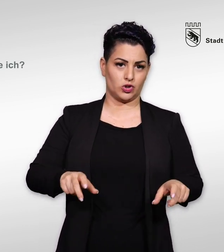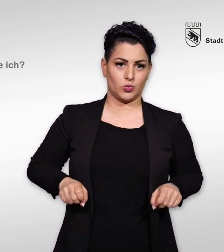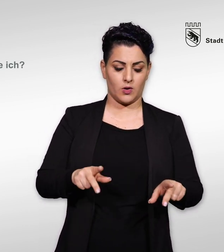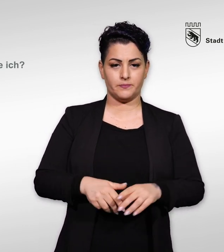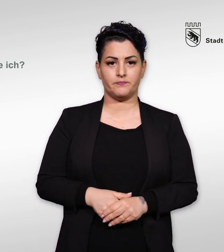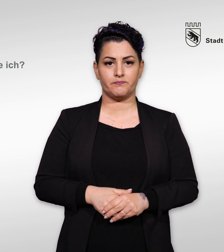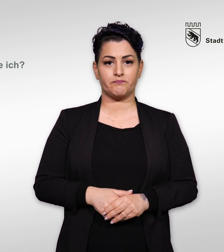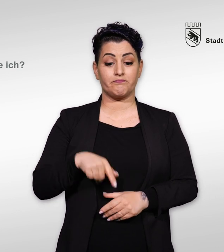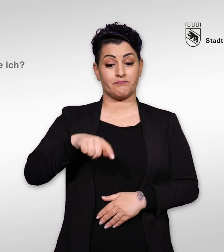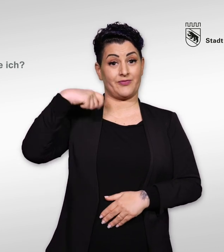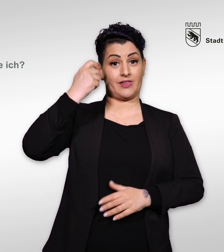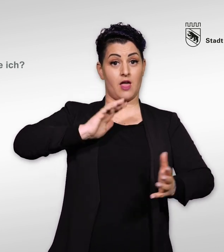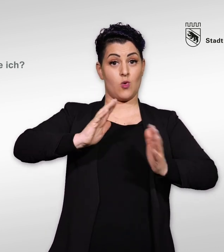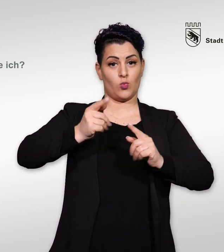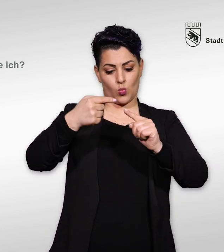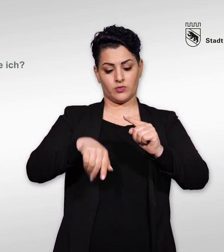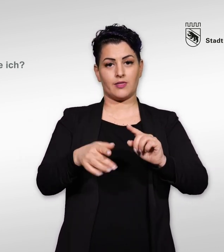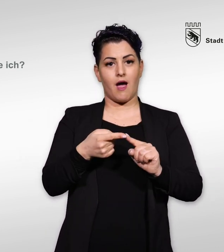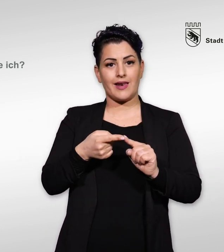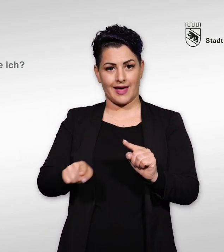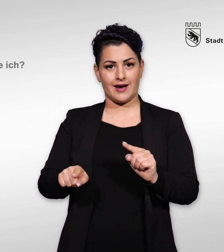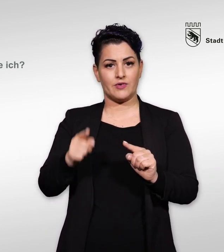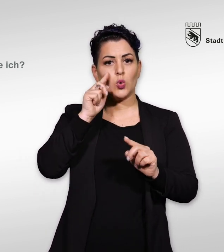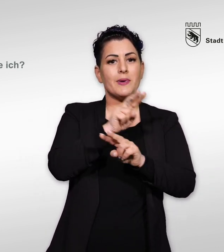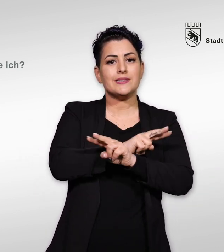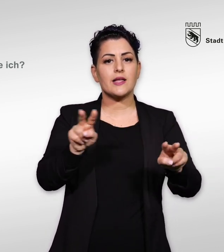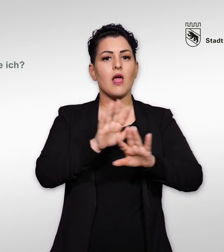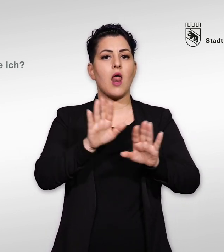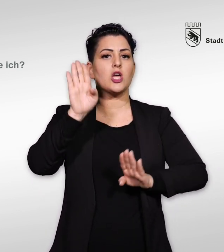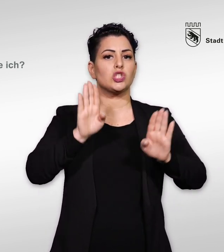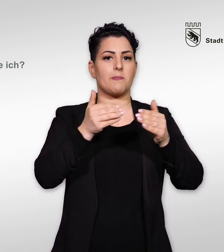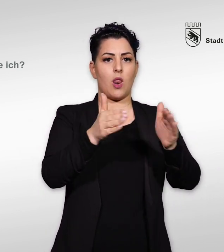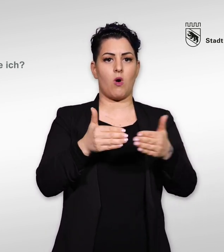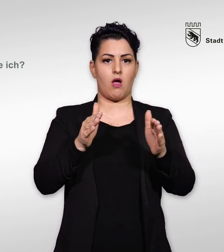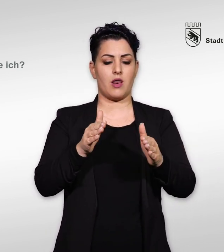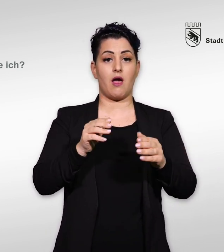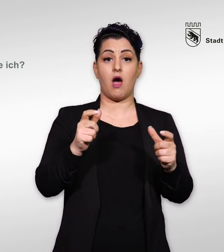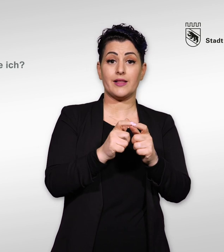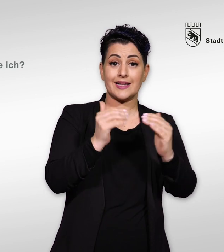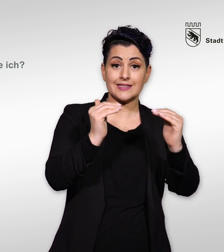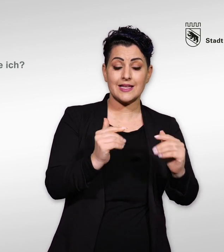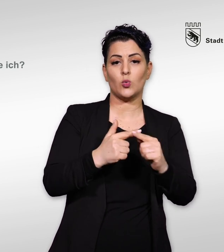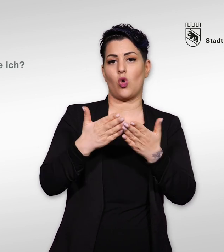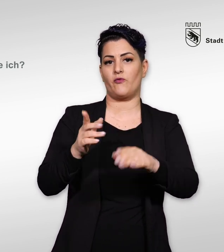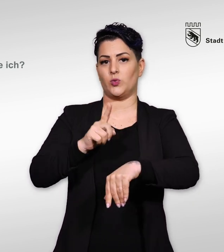rollstuhlgängig. Im Link unter diesem Video finden Sie eine Übersicht über die Adressen und Öffnungszeiten aller